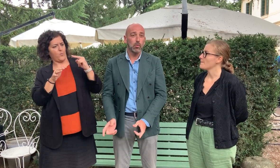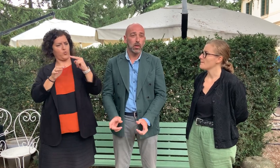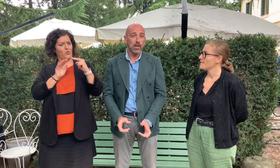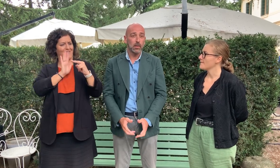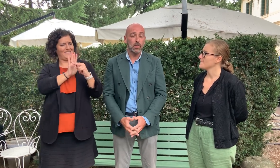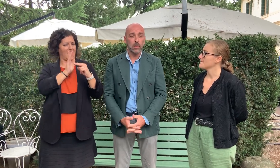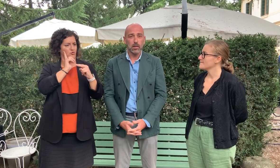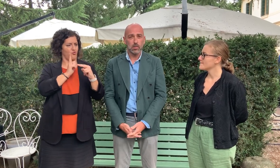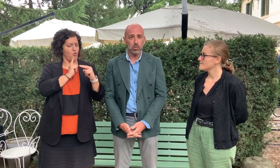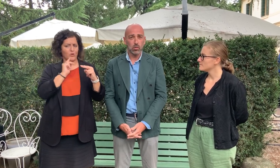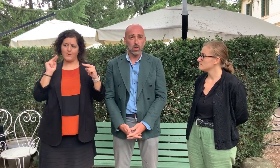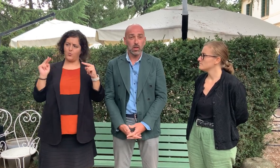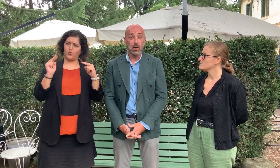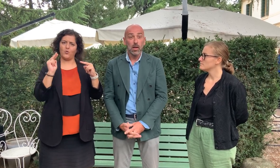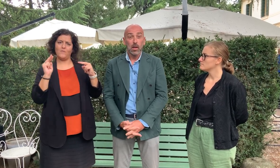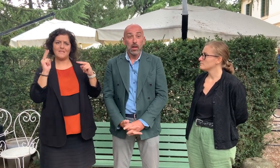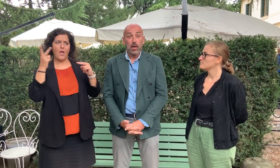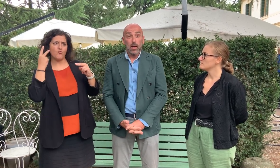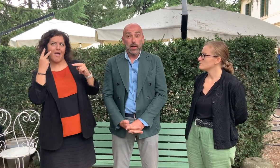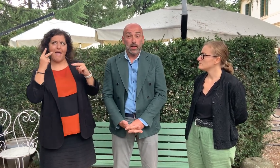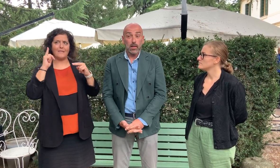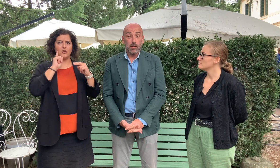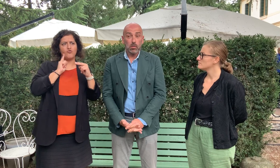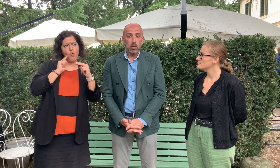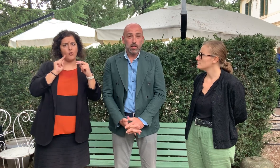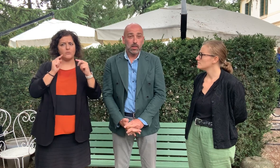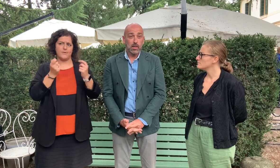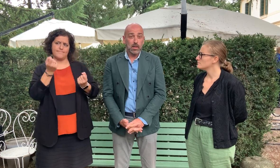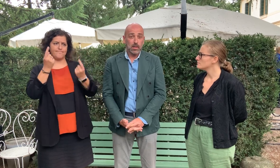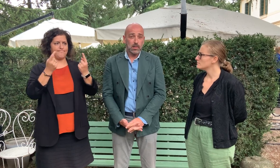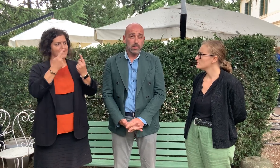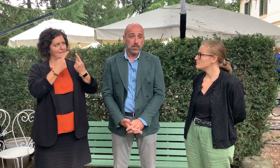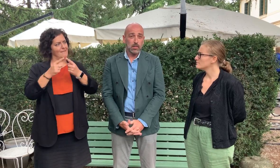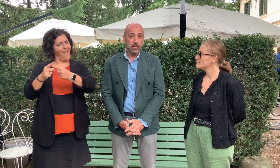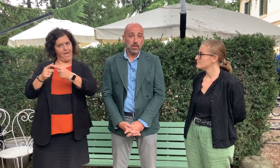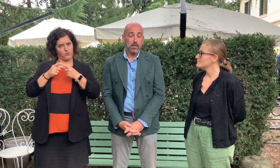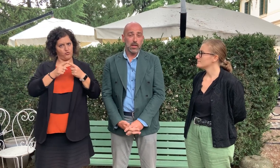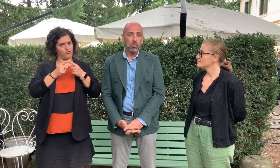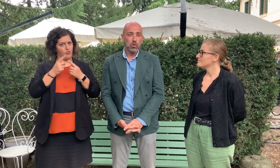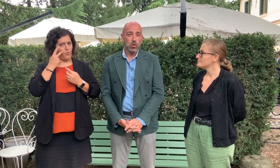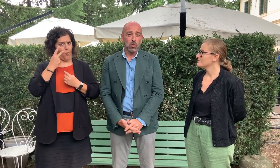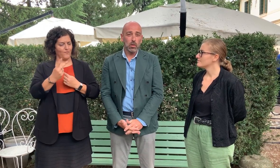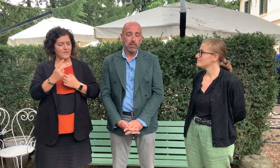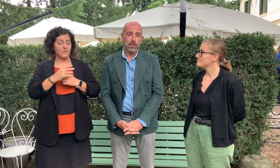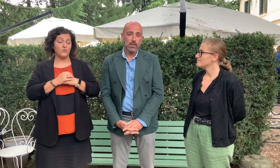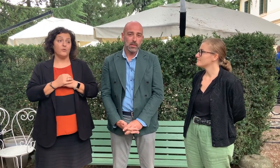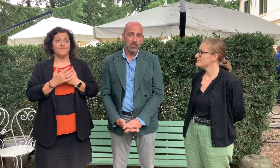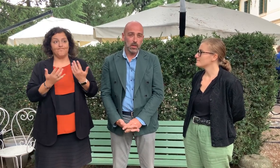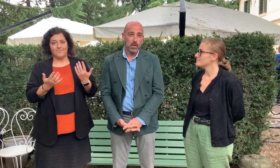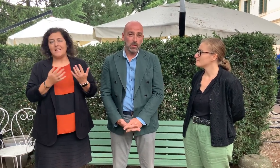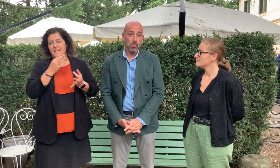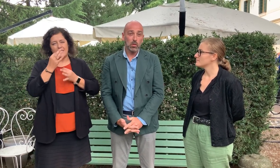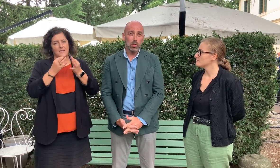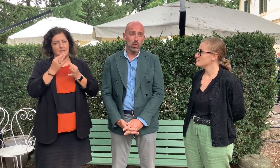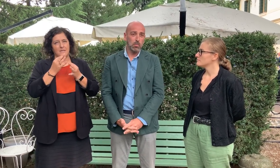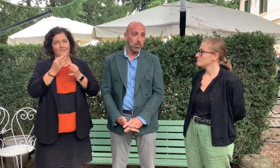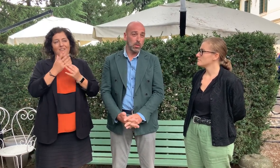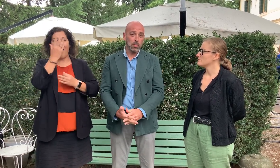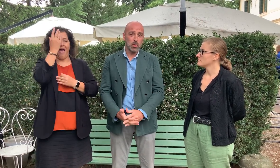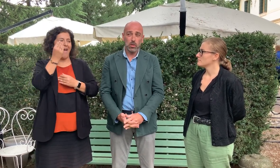udenti e soldi. Sicuramente a Lens attendono diverse sfide, molte e dici